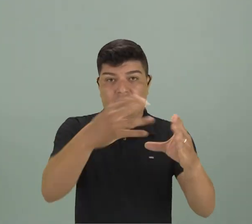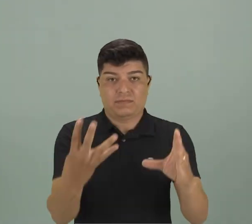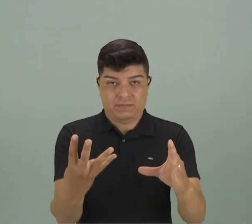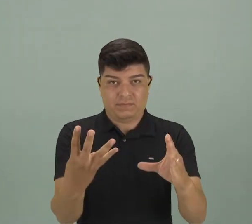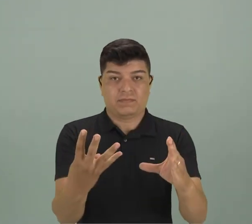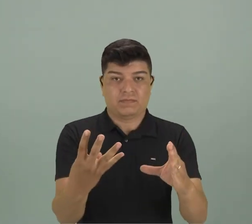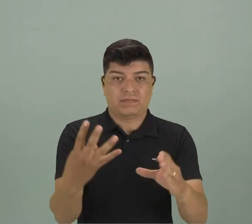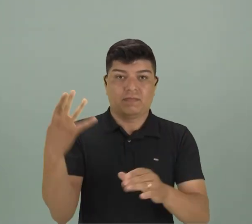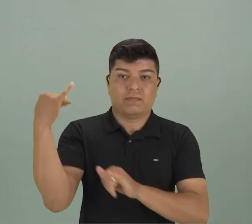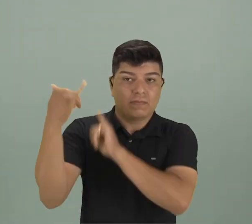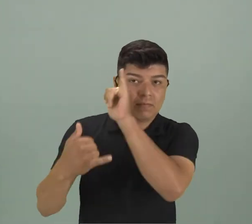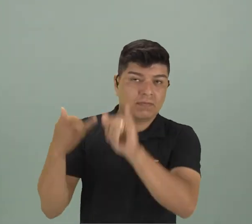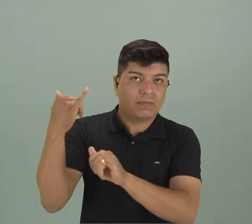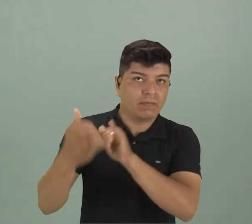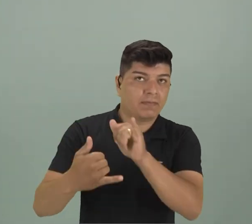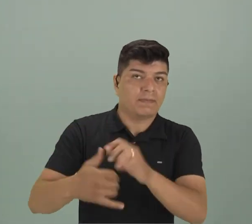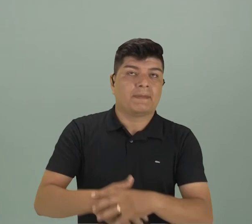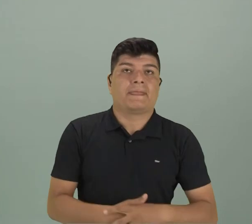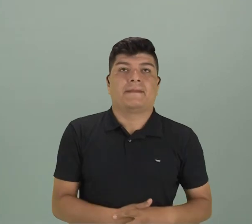de la lenda.